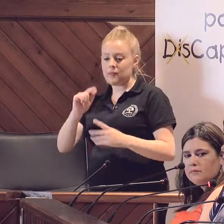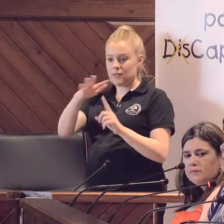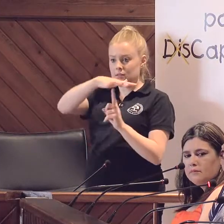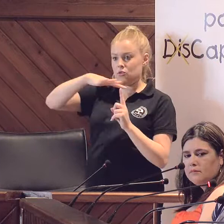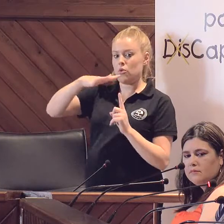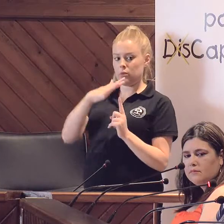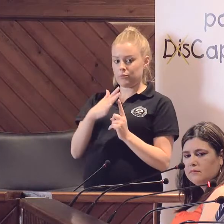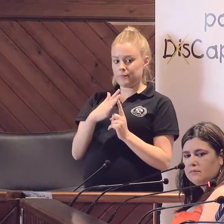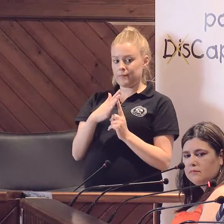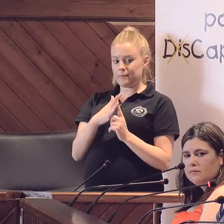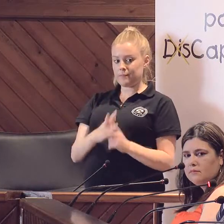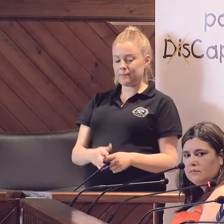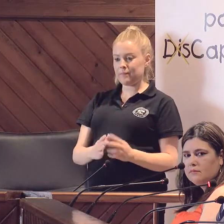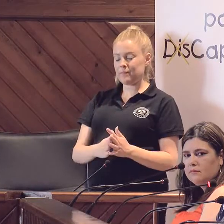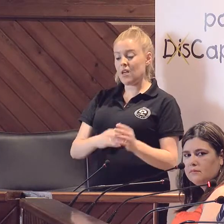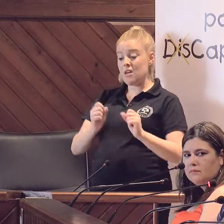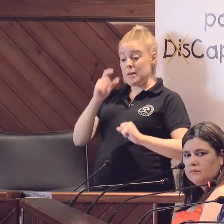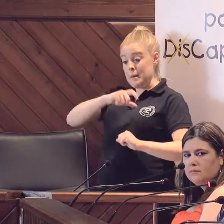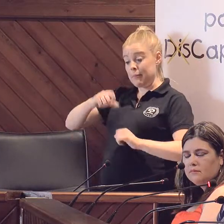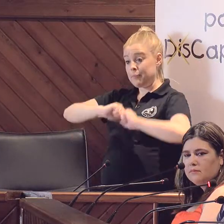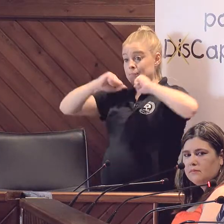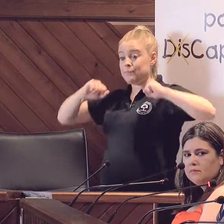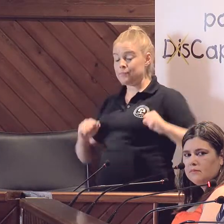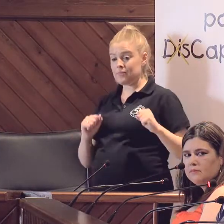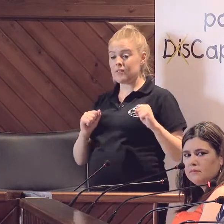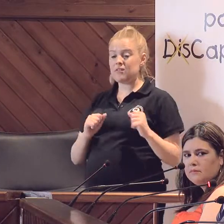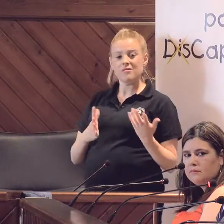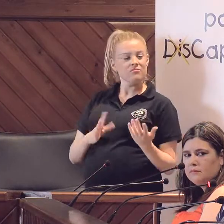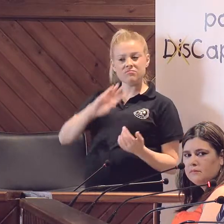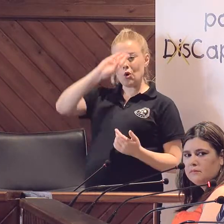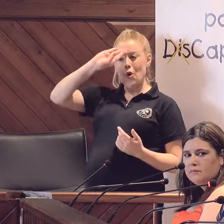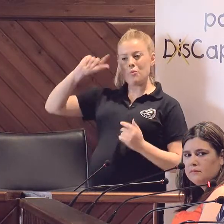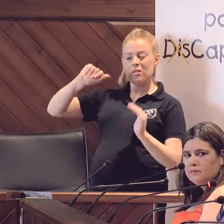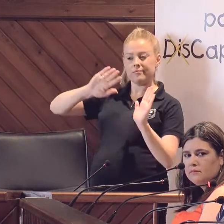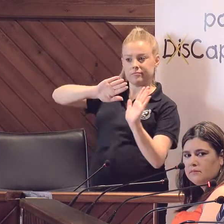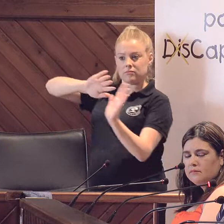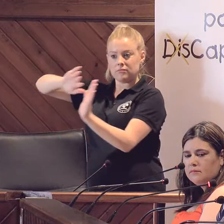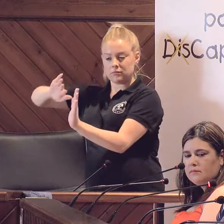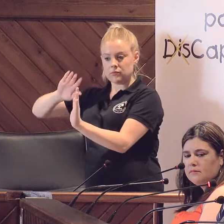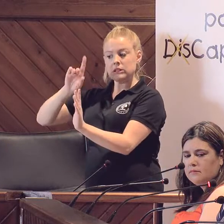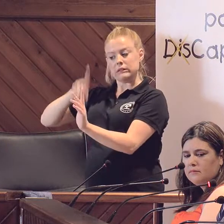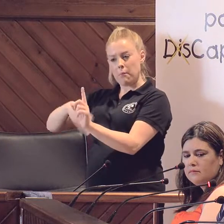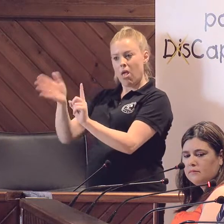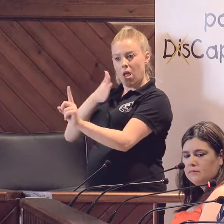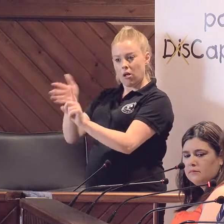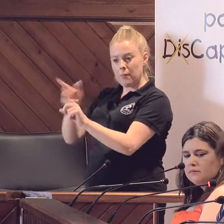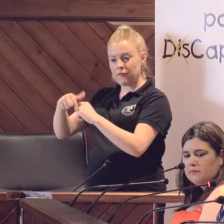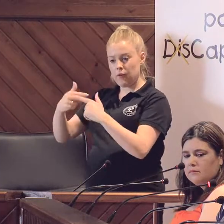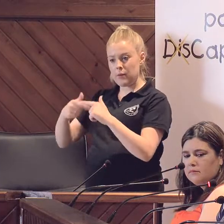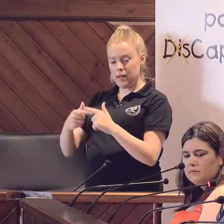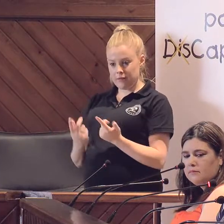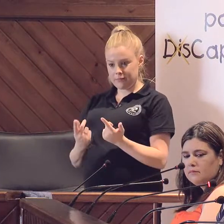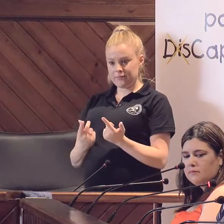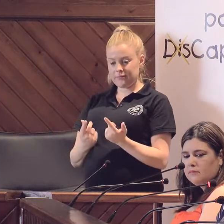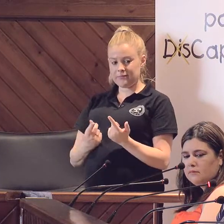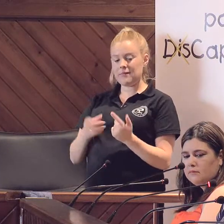entorno. Muchos mayores dependientes son caldo de olvido y dejación, de incluso maltrato familiar. He